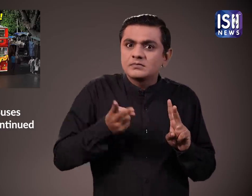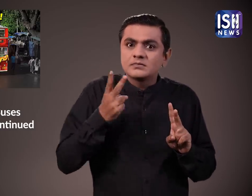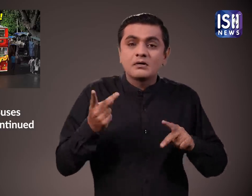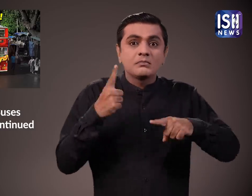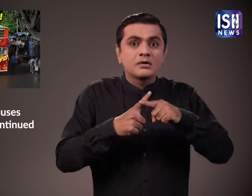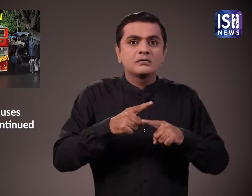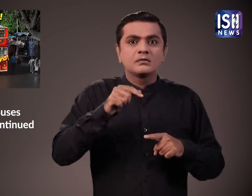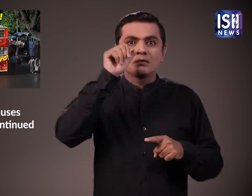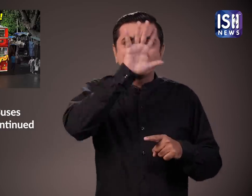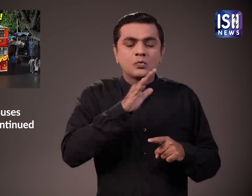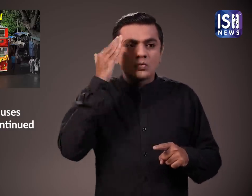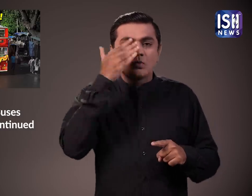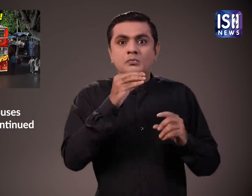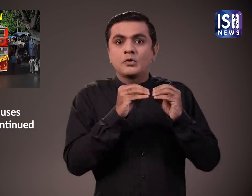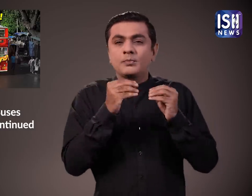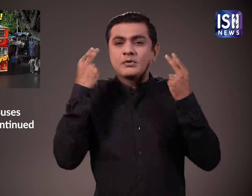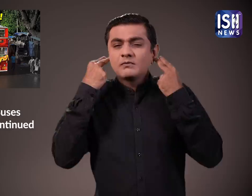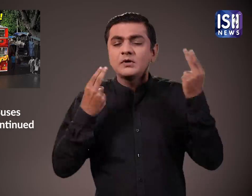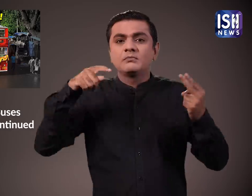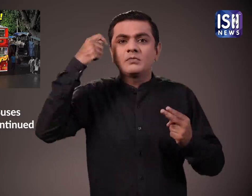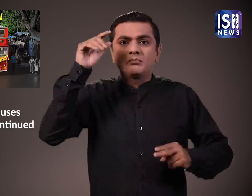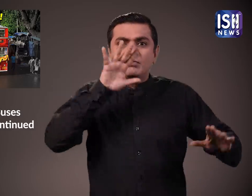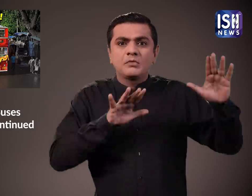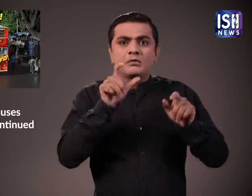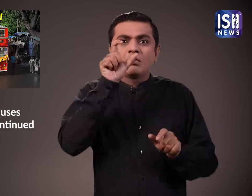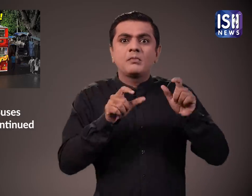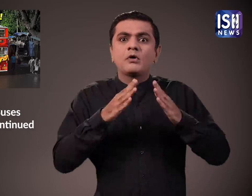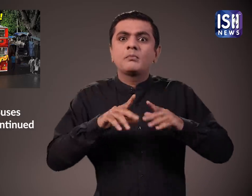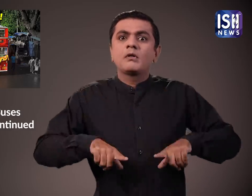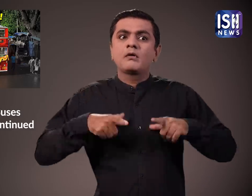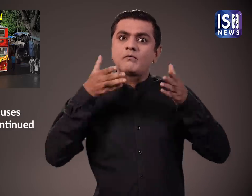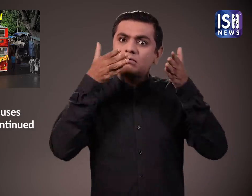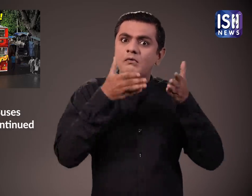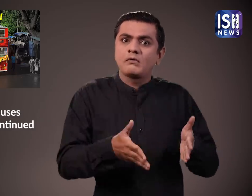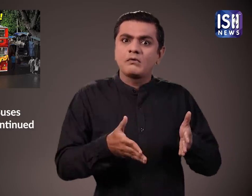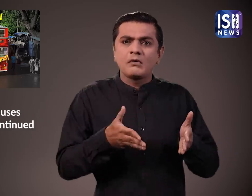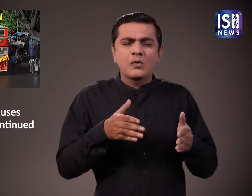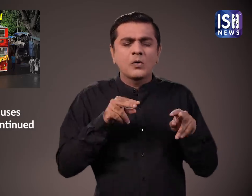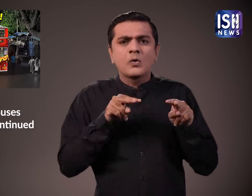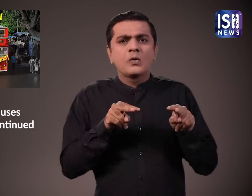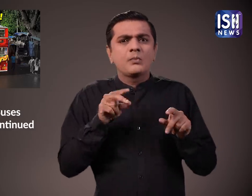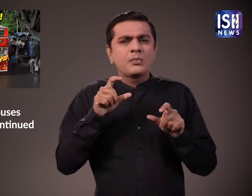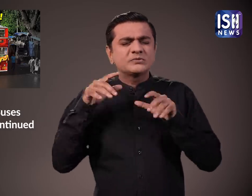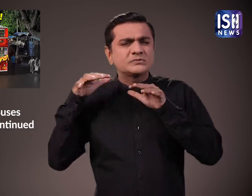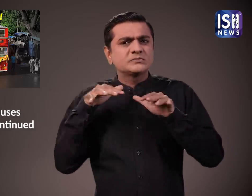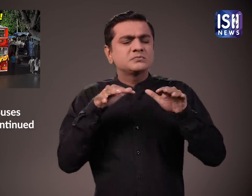मुंबई बॉलिवोड इंडस्ट्री के लिए भी मश्यूर है आप सभी जानते हैं कि मुंबई में लोग आते ही रहते है